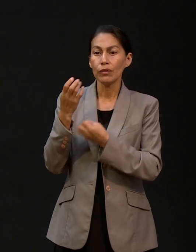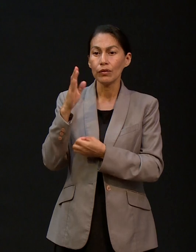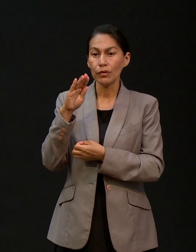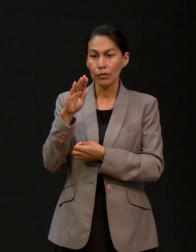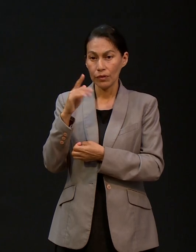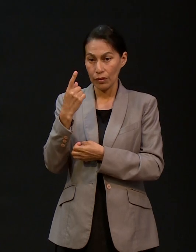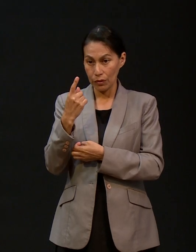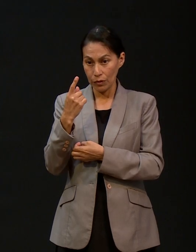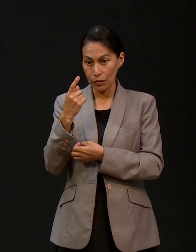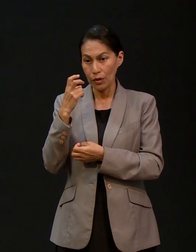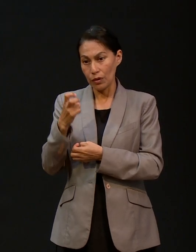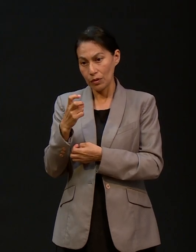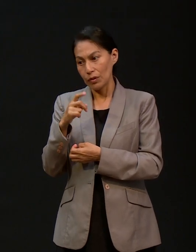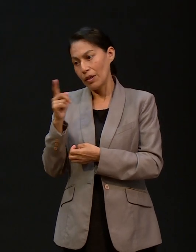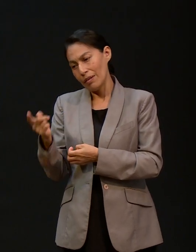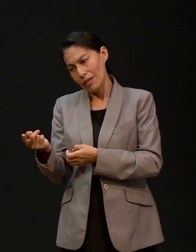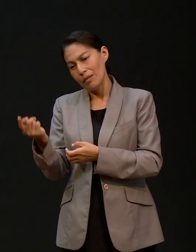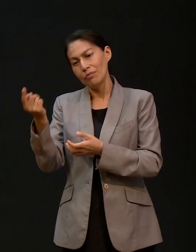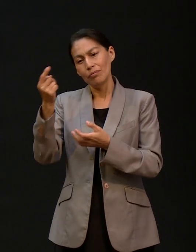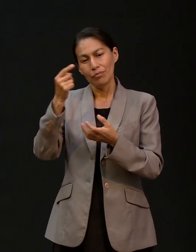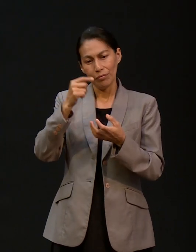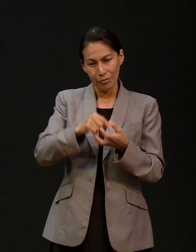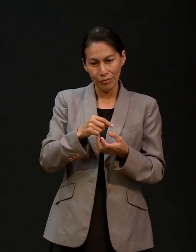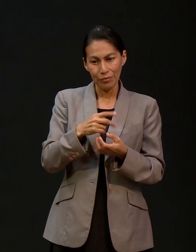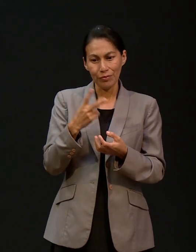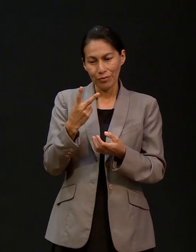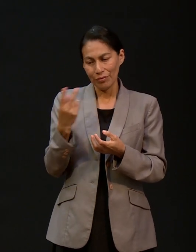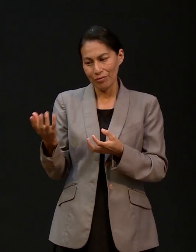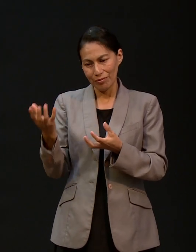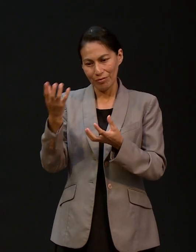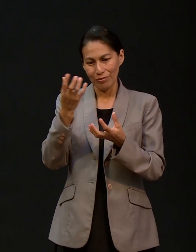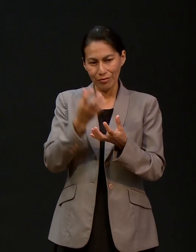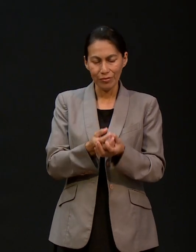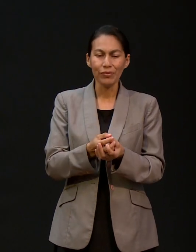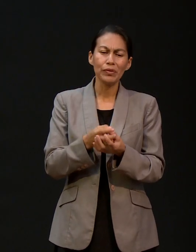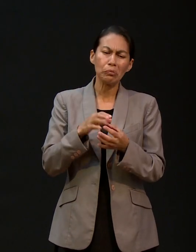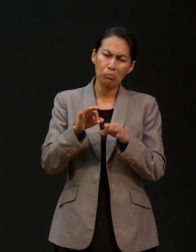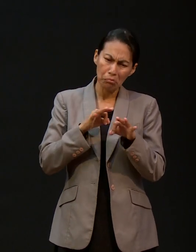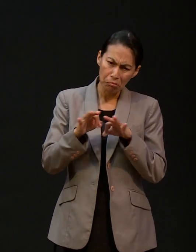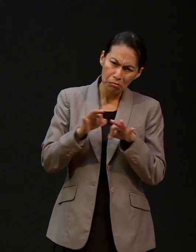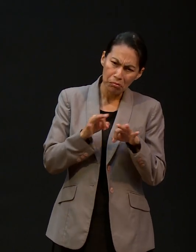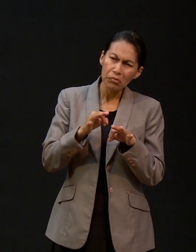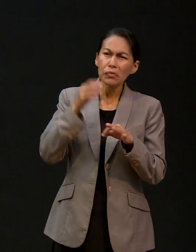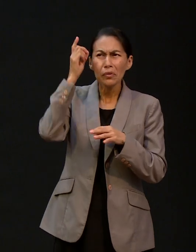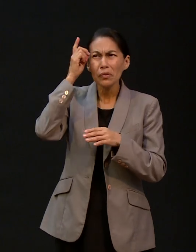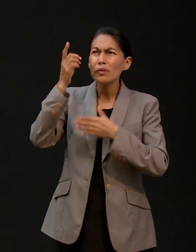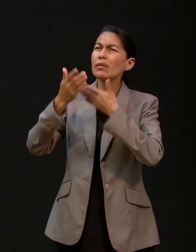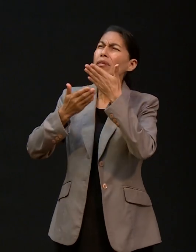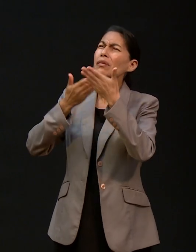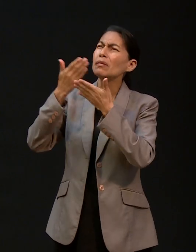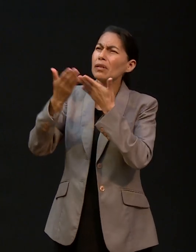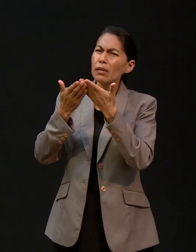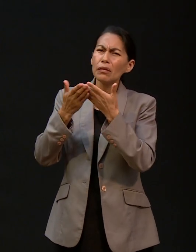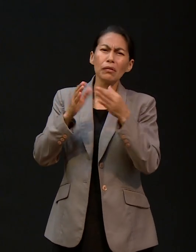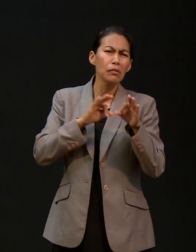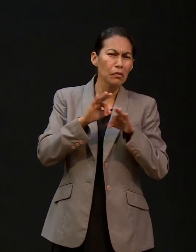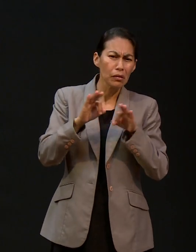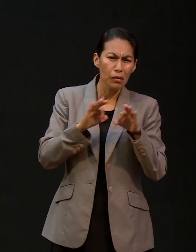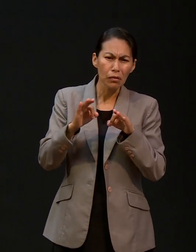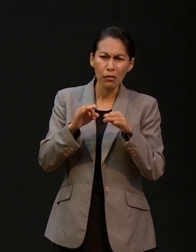y ya me traje a Sonia, con quien hemos estado sirviendo a Dios, trabajando en